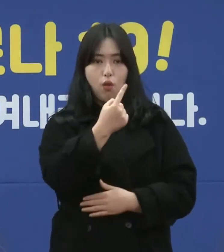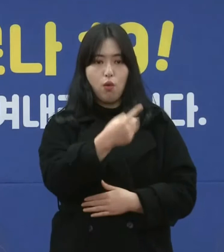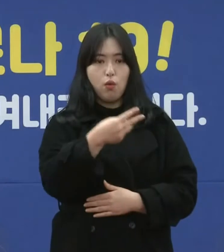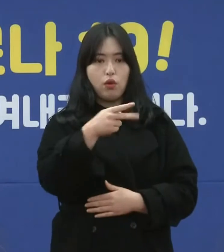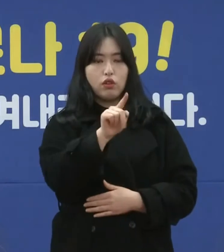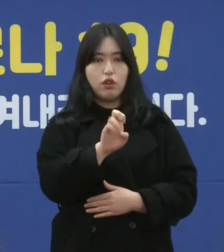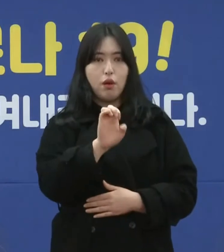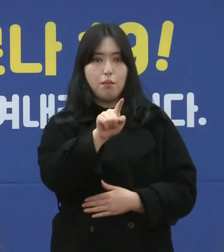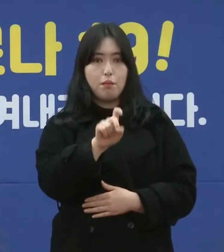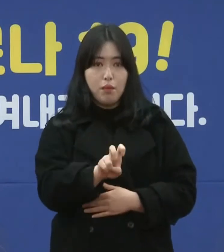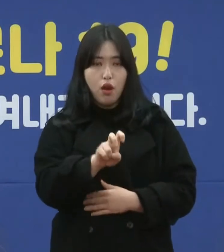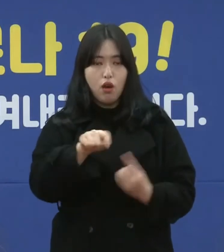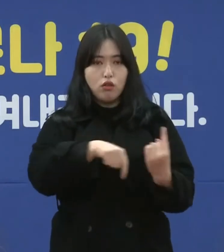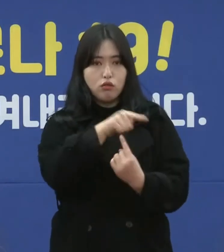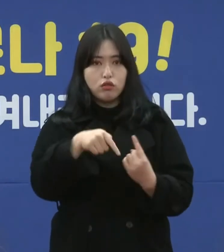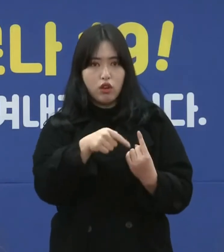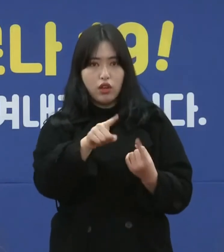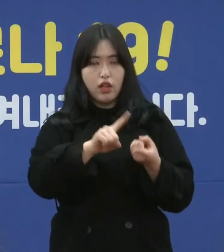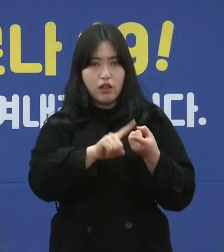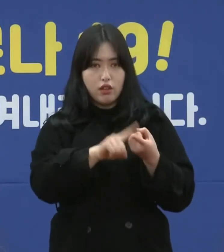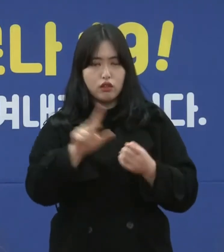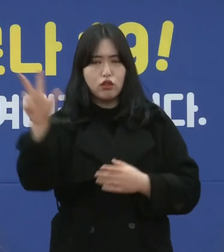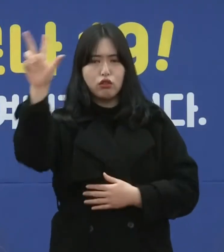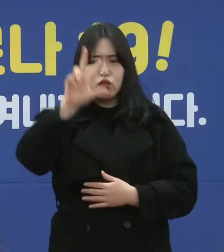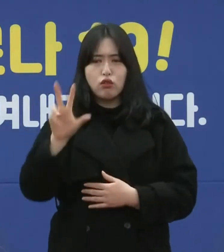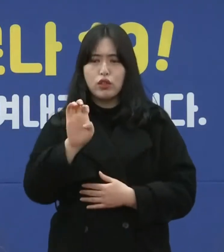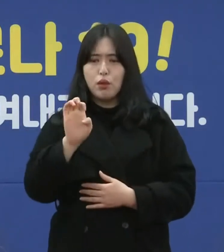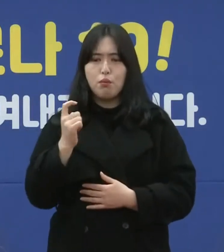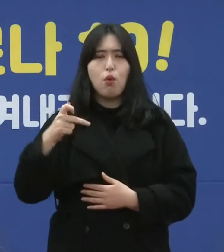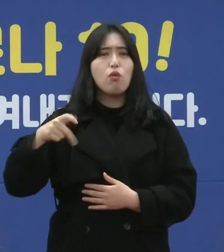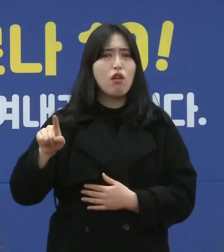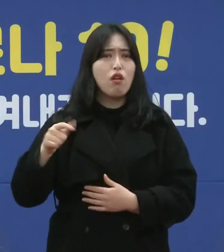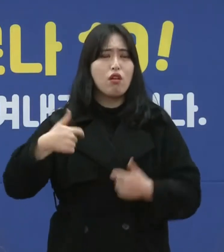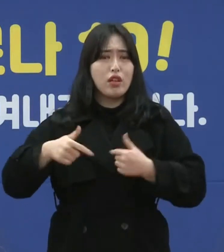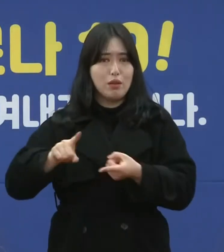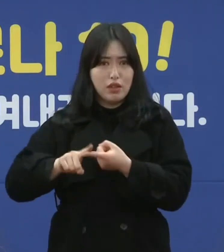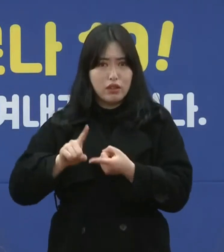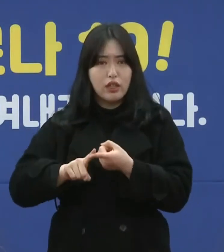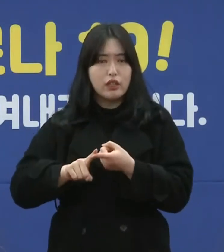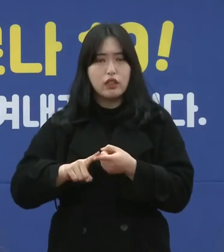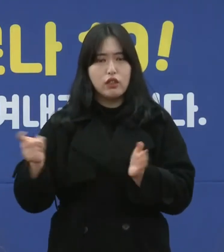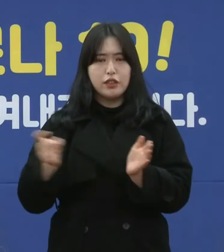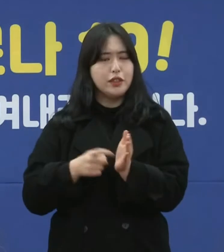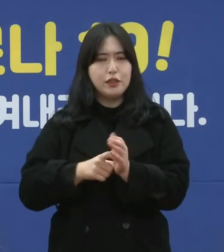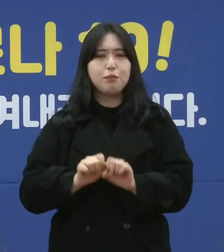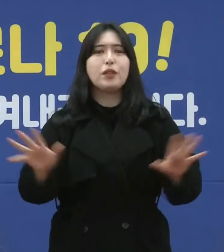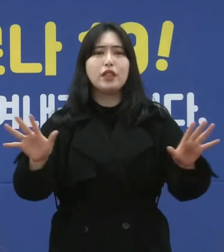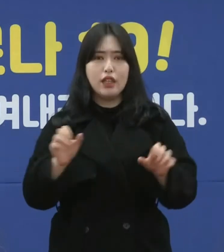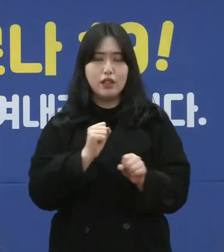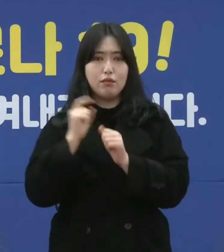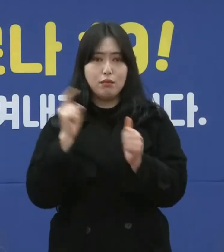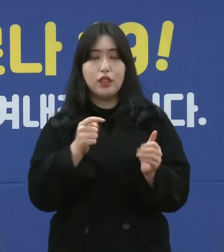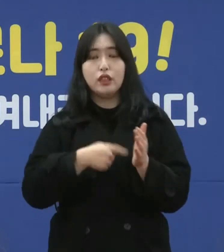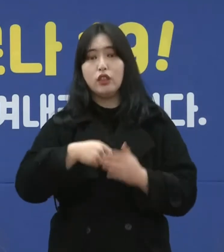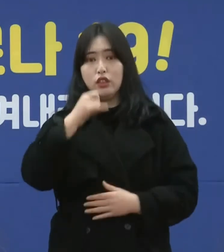운영업소에서 진행된 전국 단위 포커게임에 대해서 긴급 해산 조치한 바 있습니다.